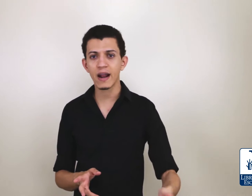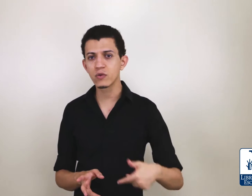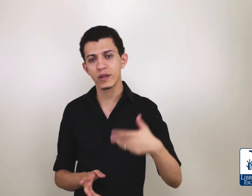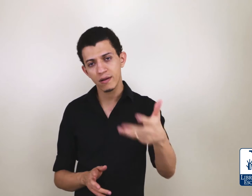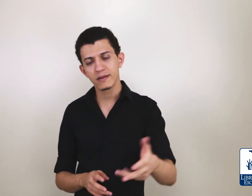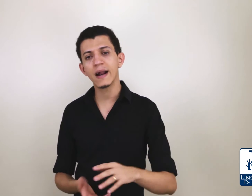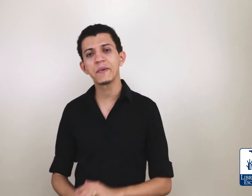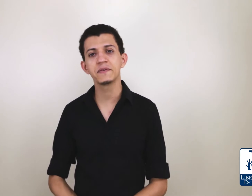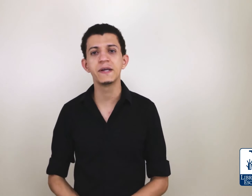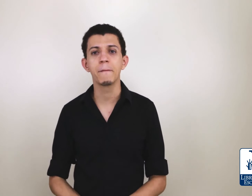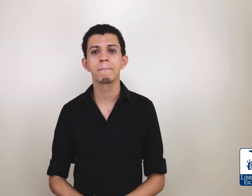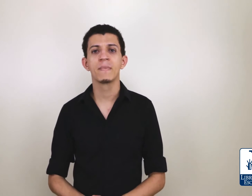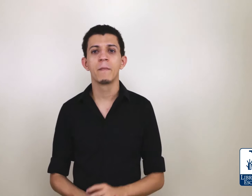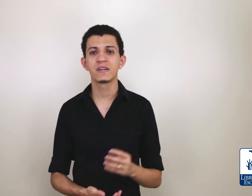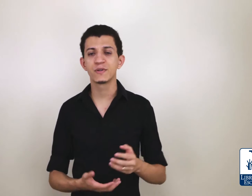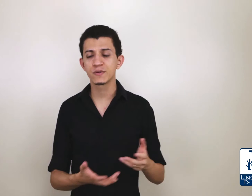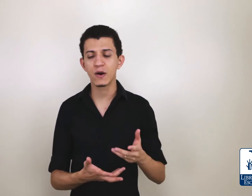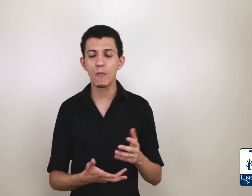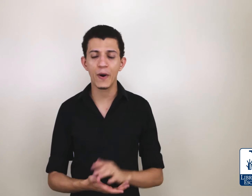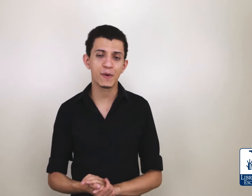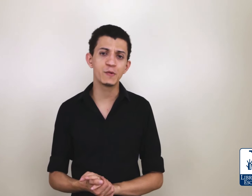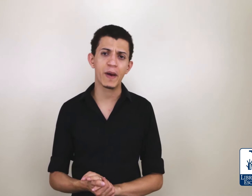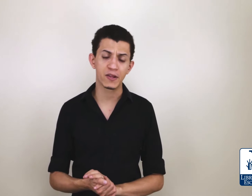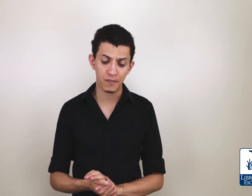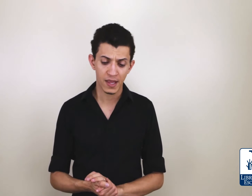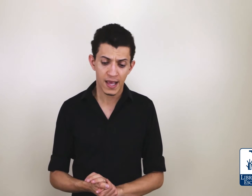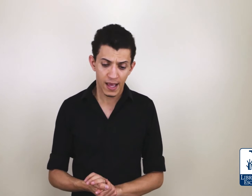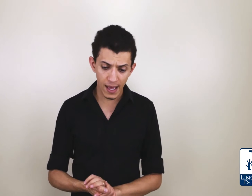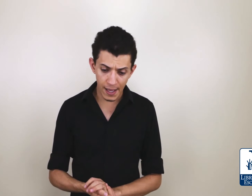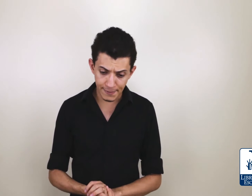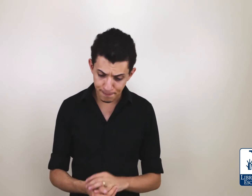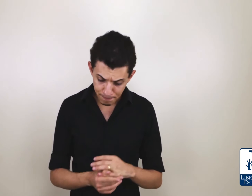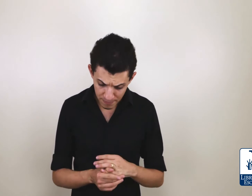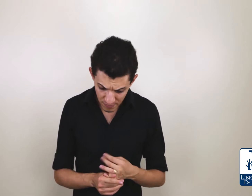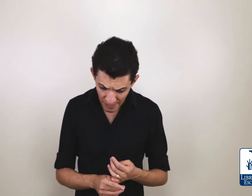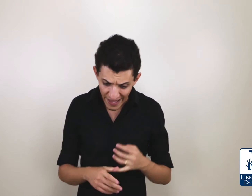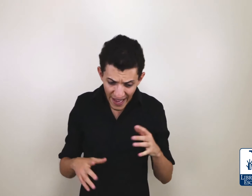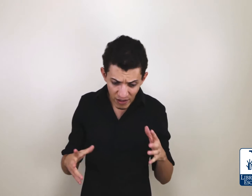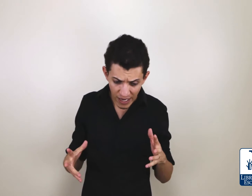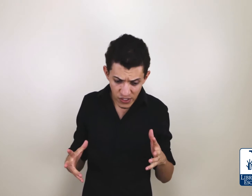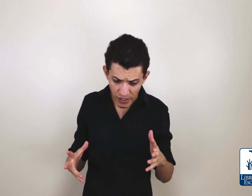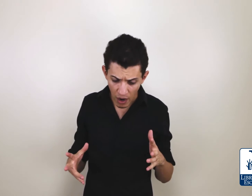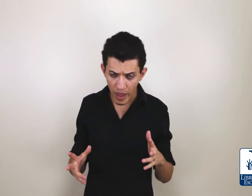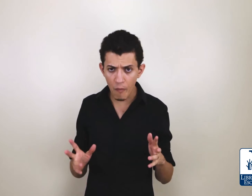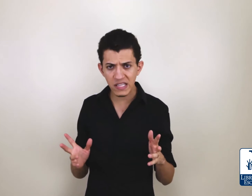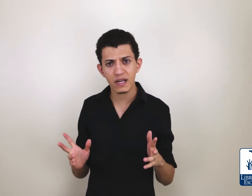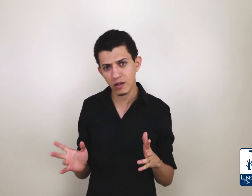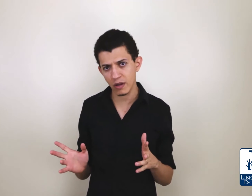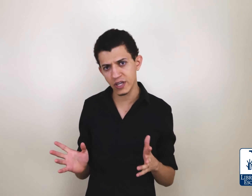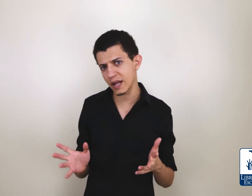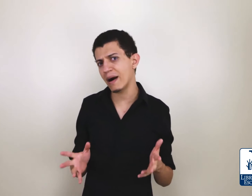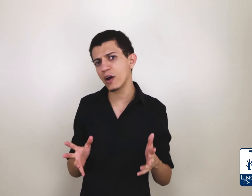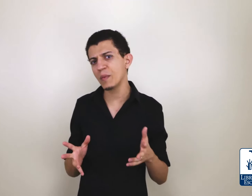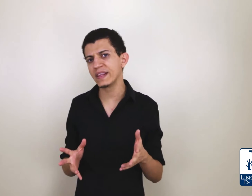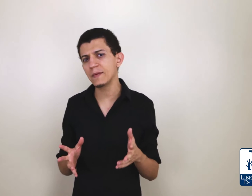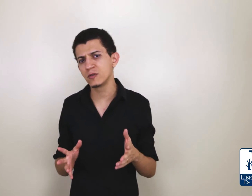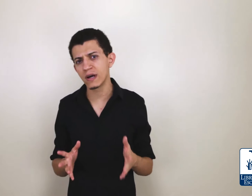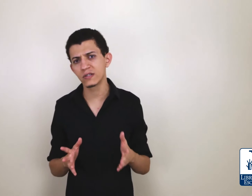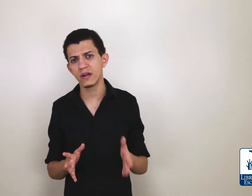gratuito, está lá para você, para as pessoas que me acompanham mais de perto. E a área educacional, eu mesmo já trabalhei como intérprete educacional,